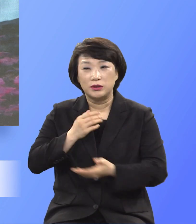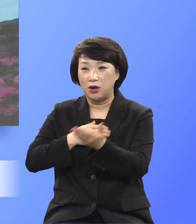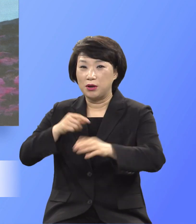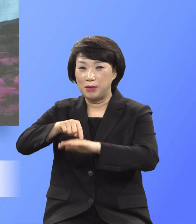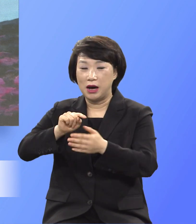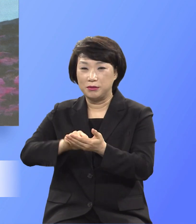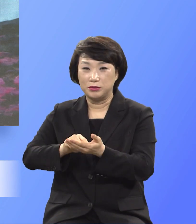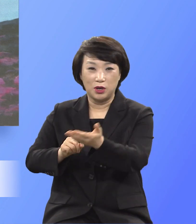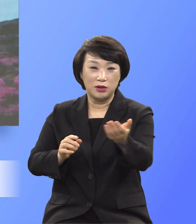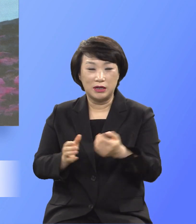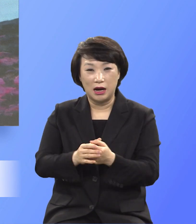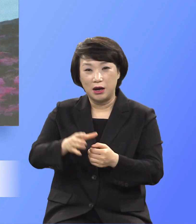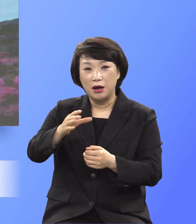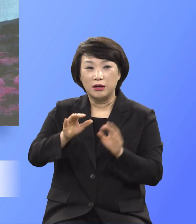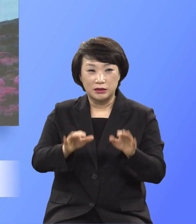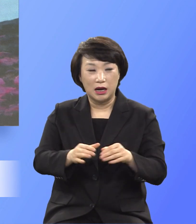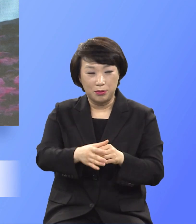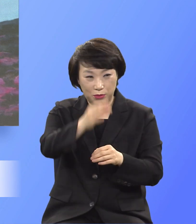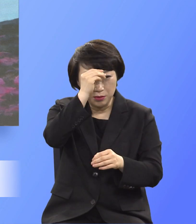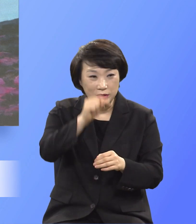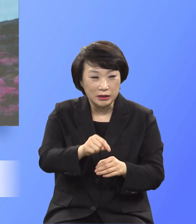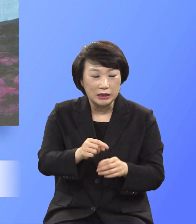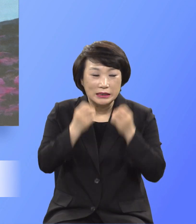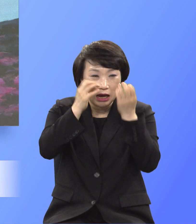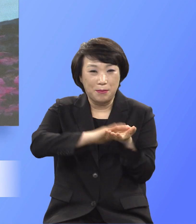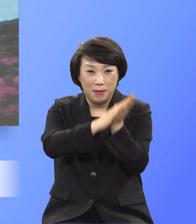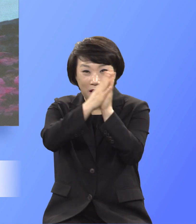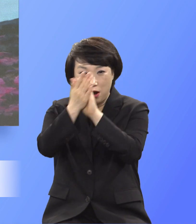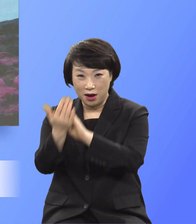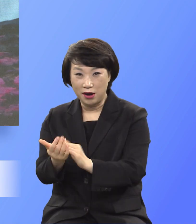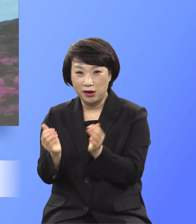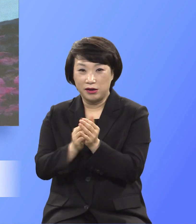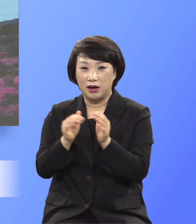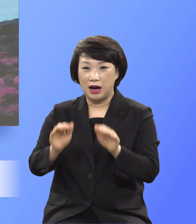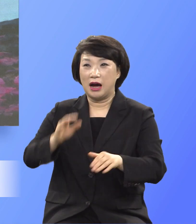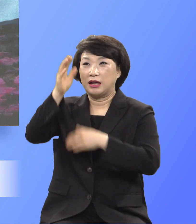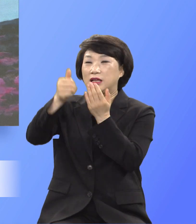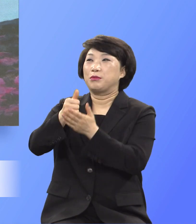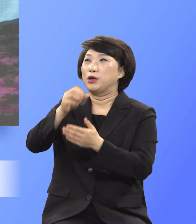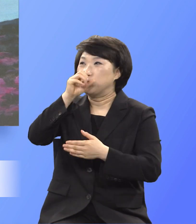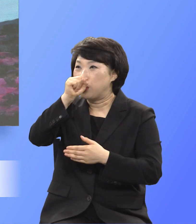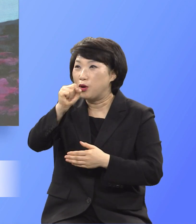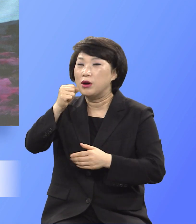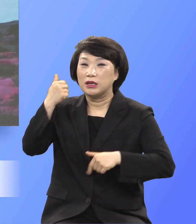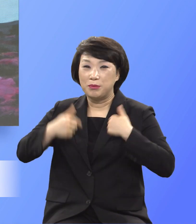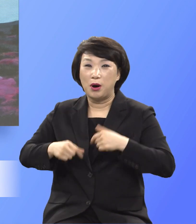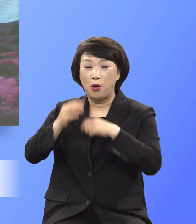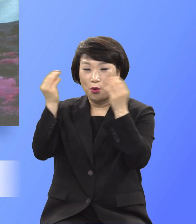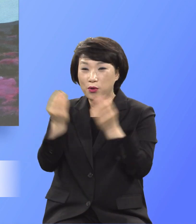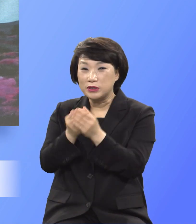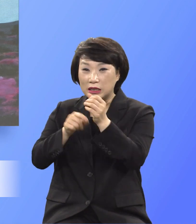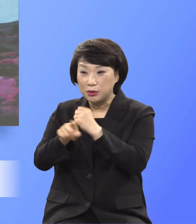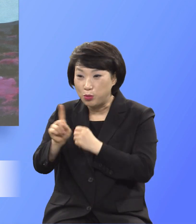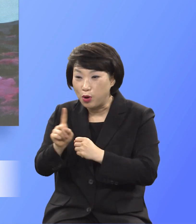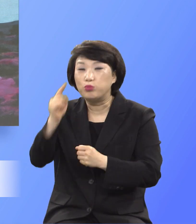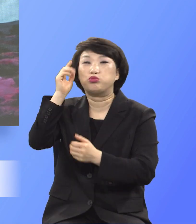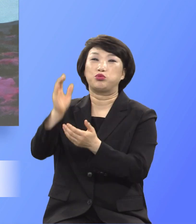네가 본받았다는 마음을 새롭게 함으로 변화를 받아 하나님의 손하시고 기뻐하시고 온전한 뜻이 무엇인지